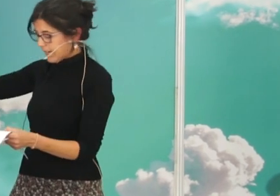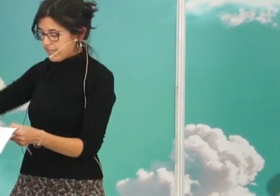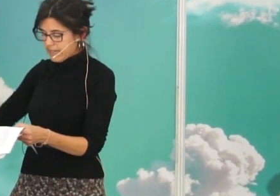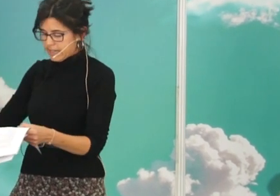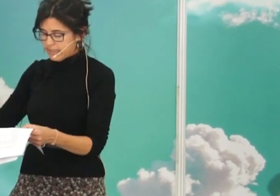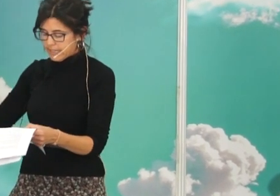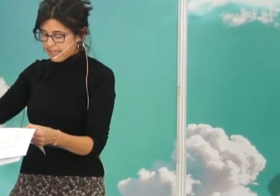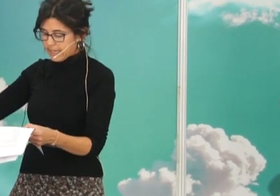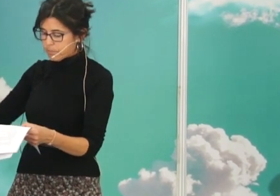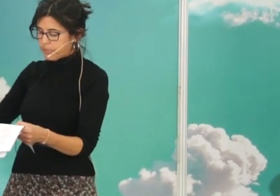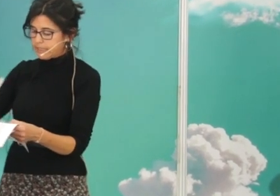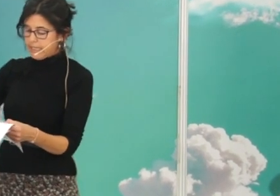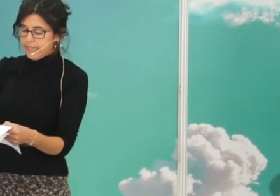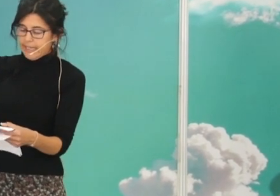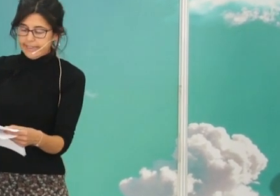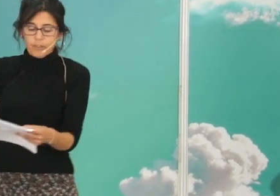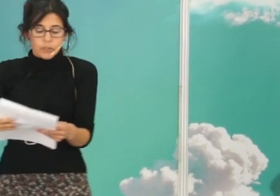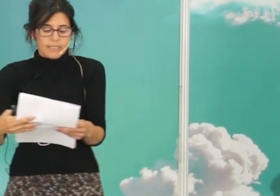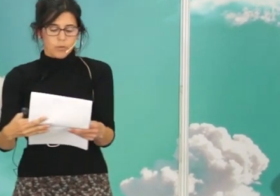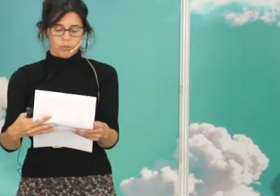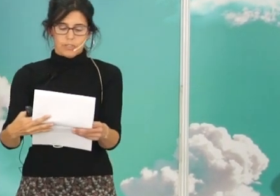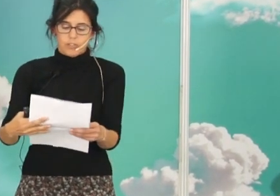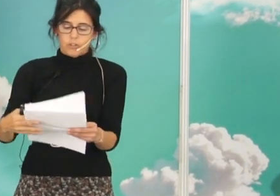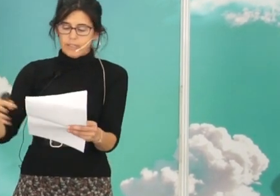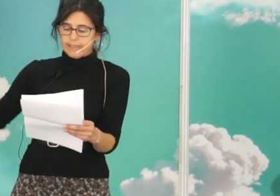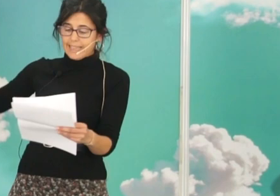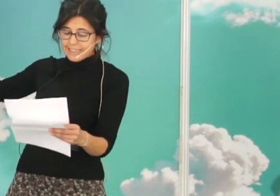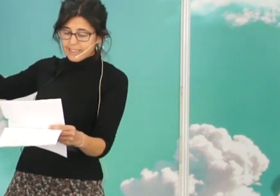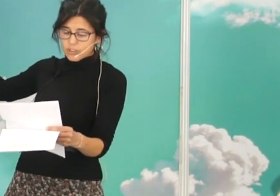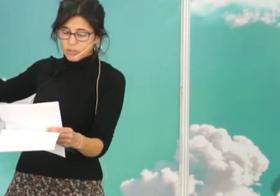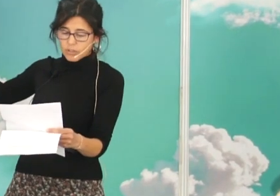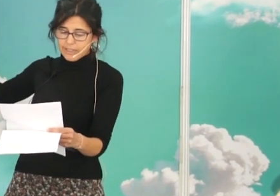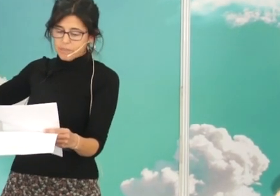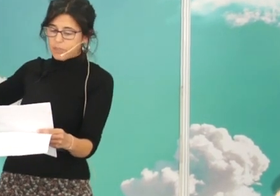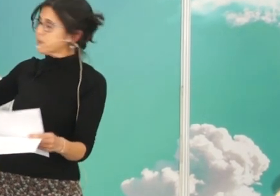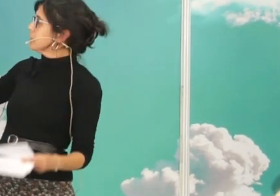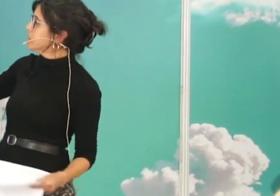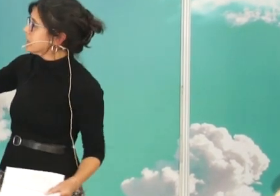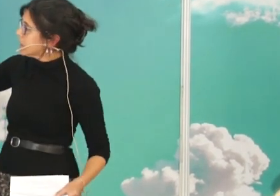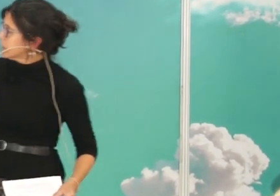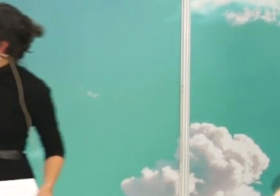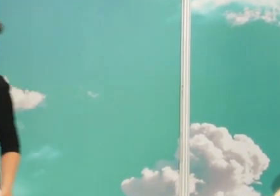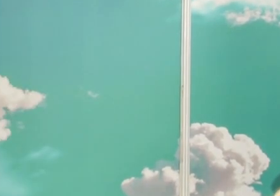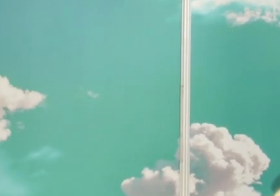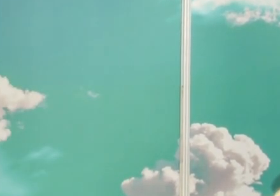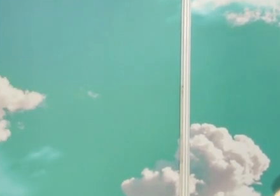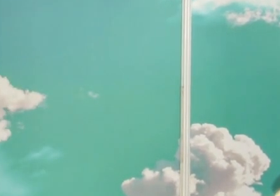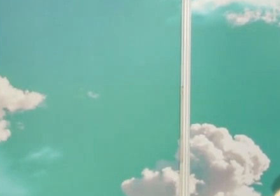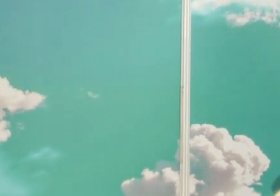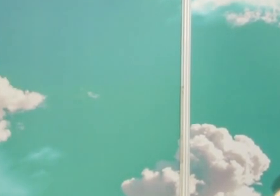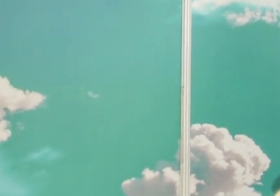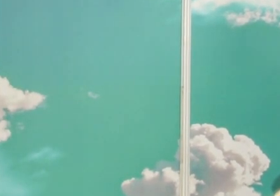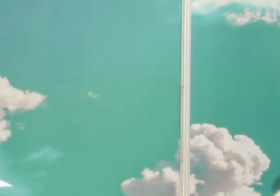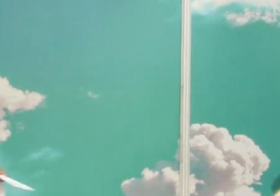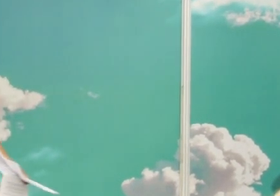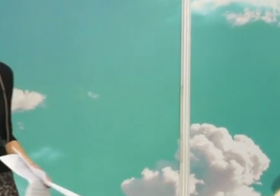donde llegaría después dando ese curso, o sea, esta de hecho creo que es de 1925, aquí está en el